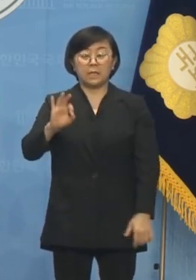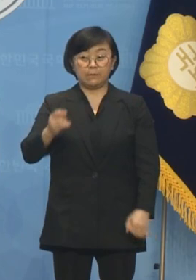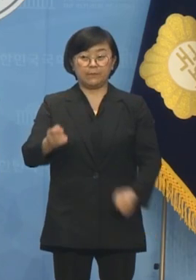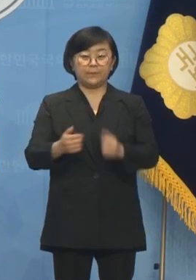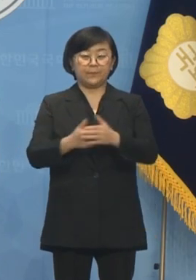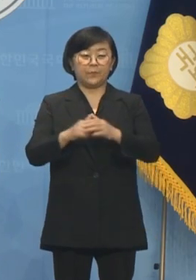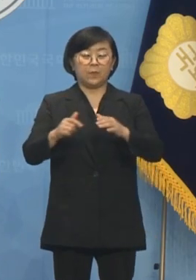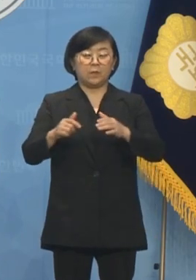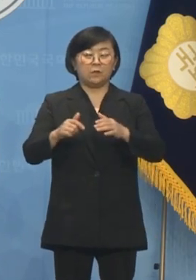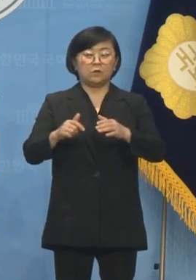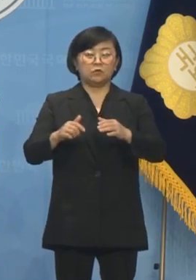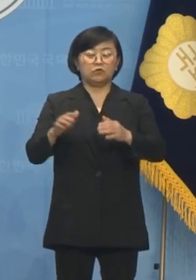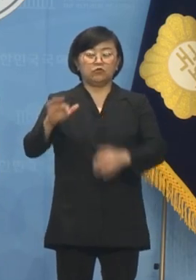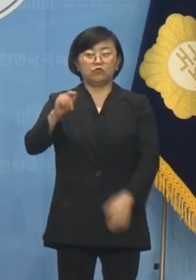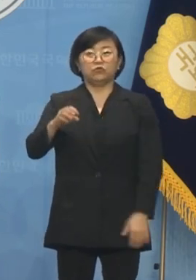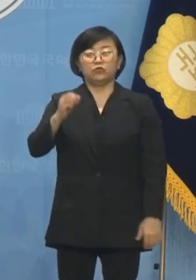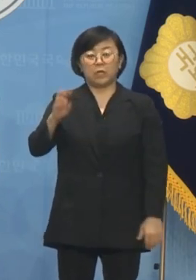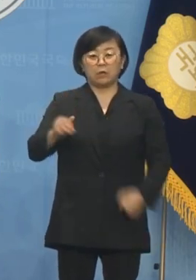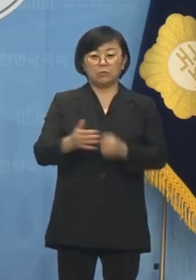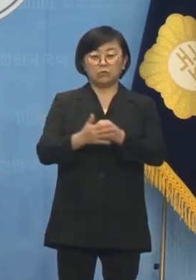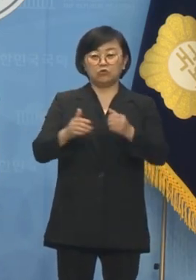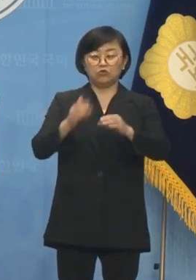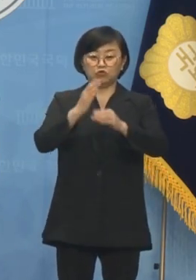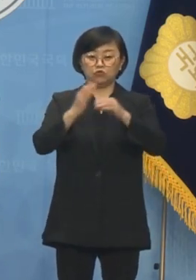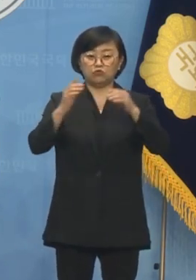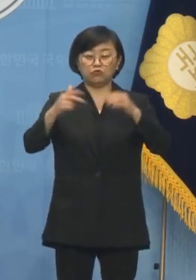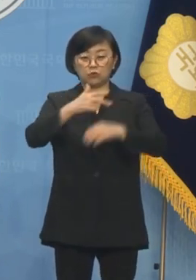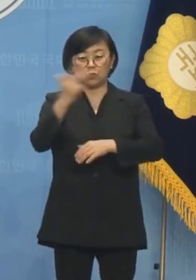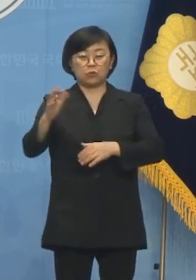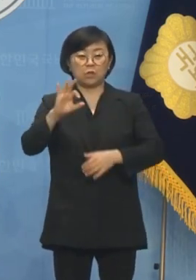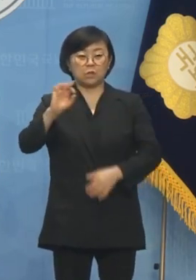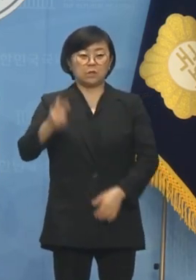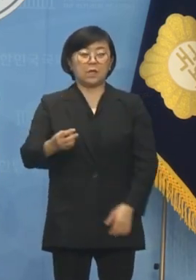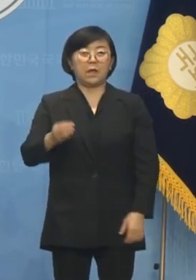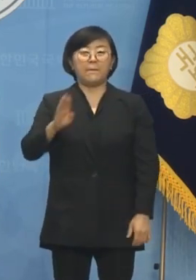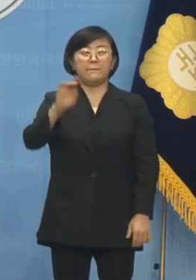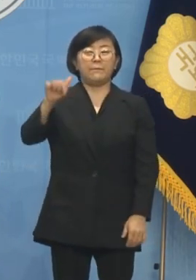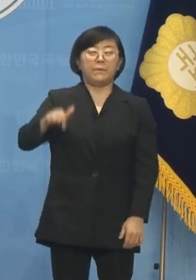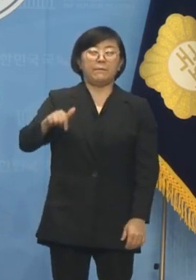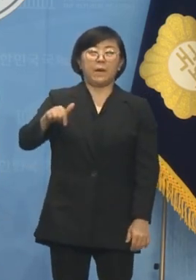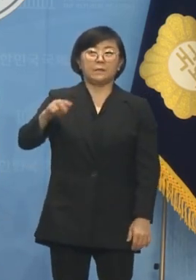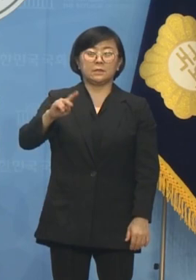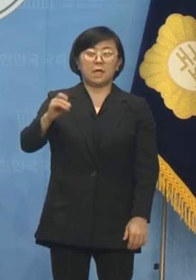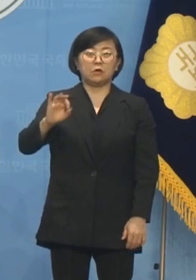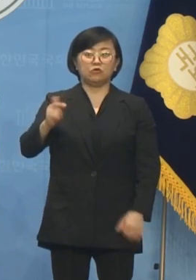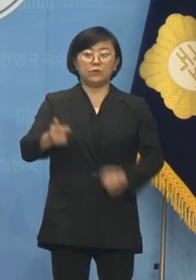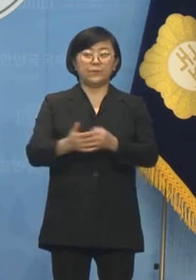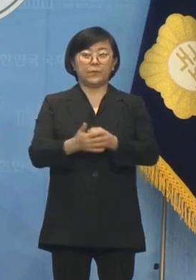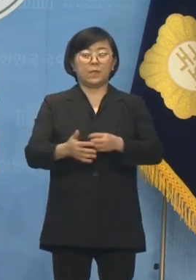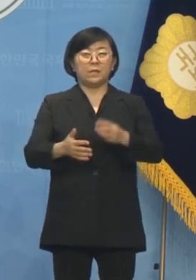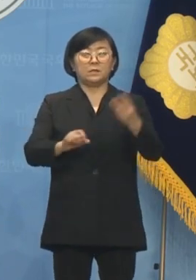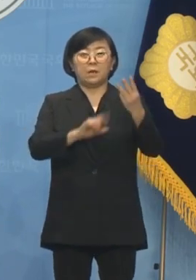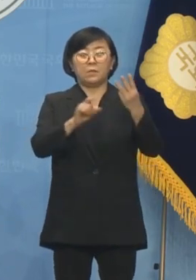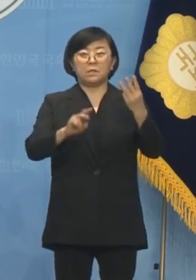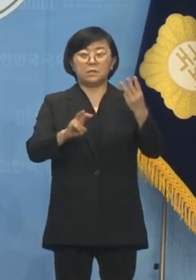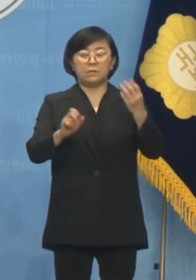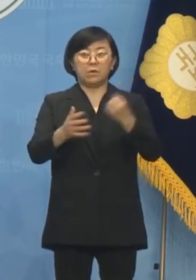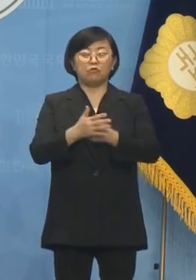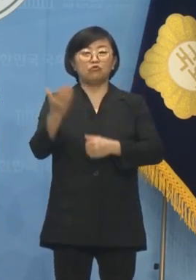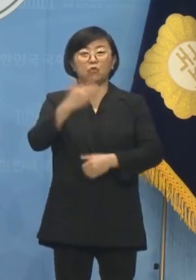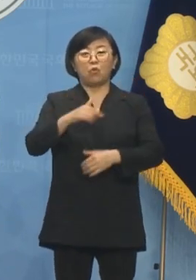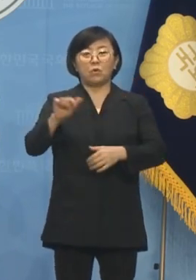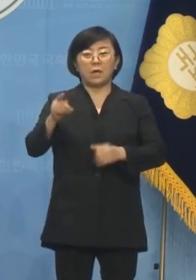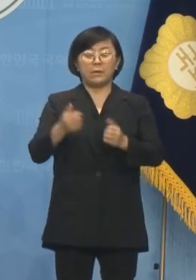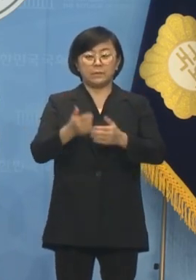중단갑의 노해령 후보, 중구 성동을의 박상수 후보, 그리고 3월 22일 어제 구로구